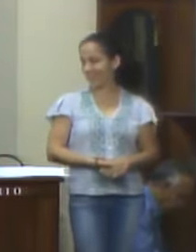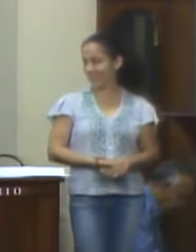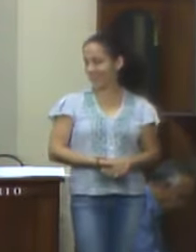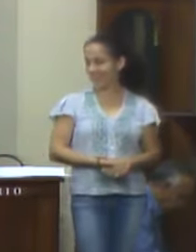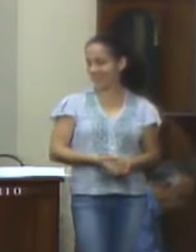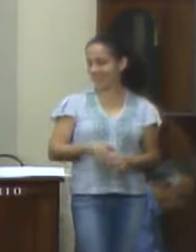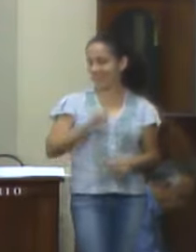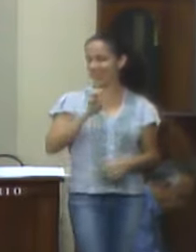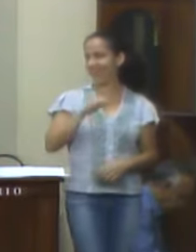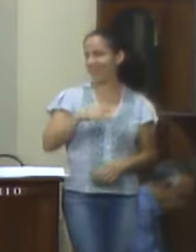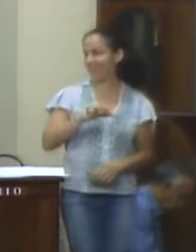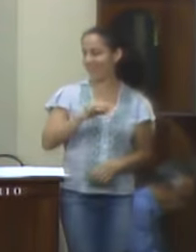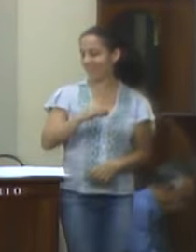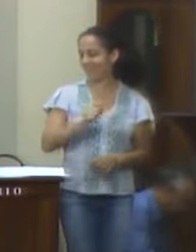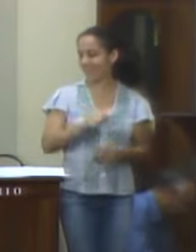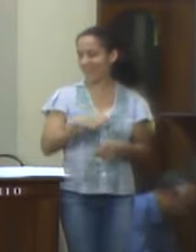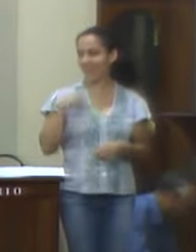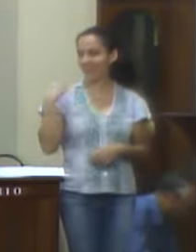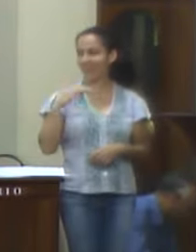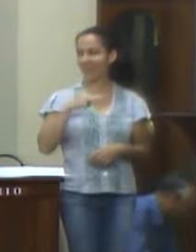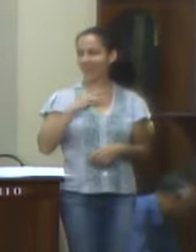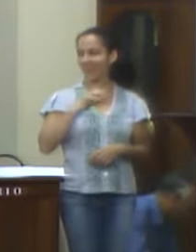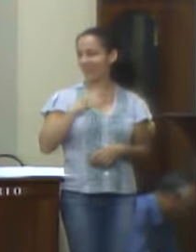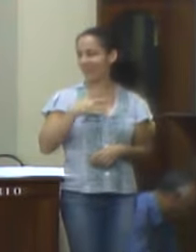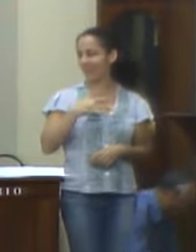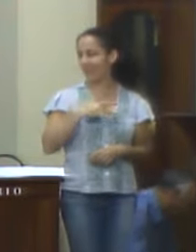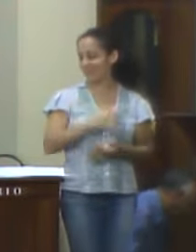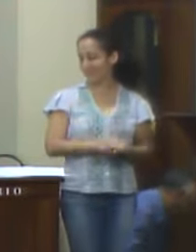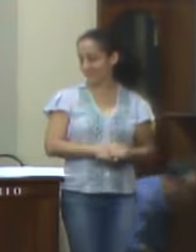Emenda, vereador Marcos da Silva Marques.